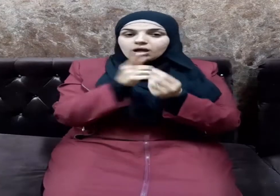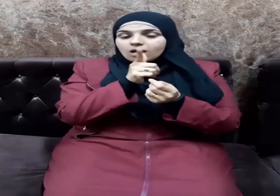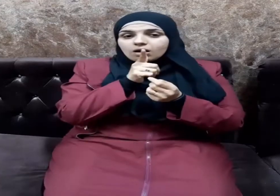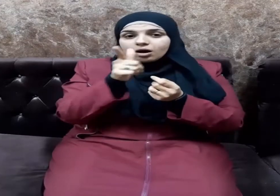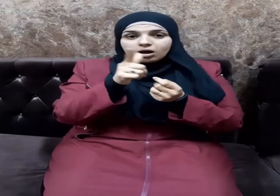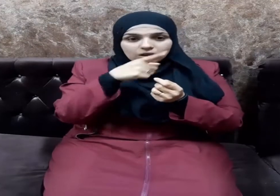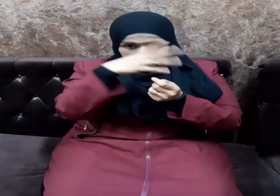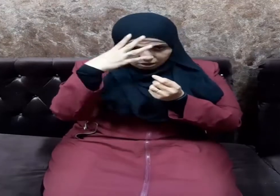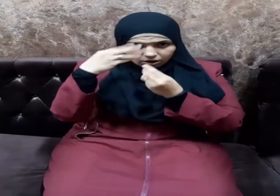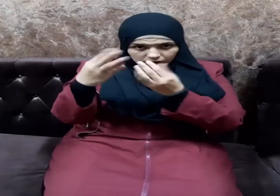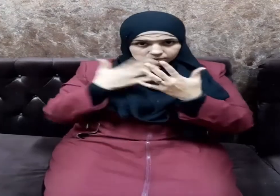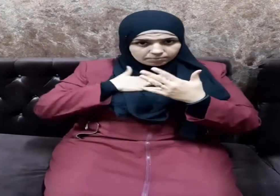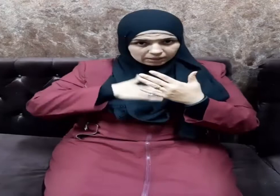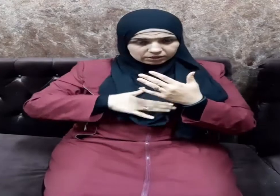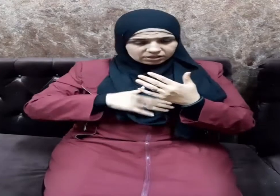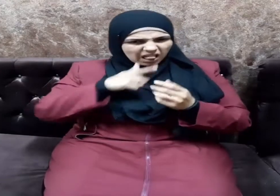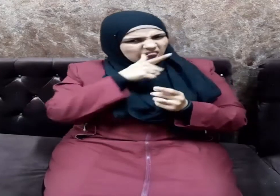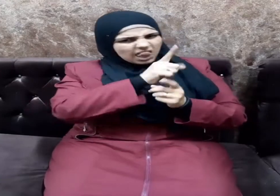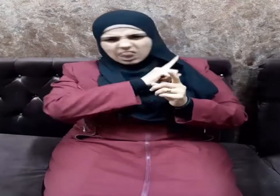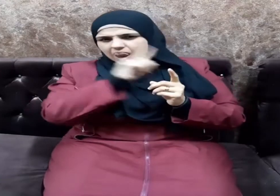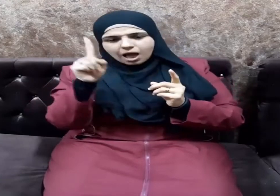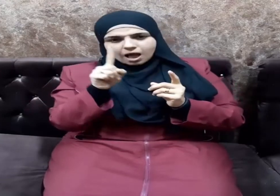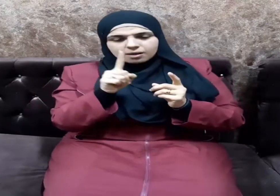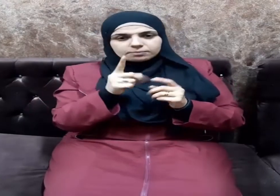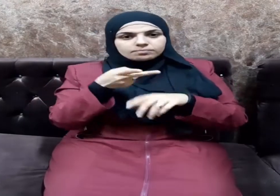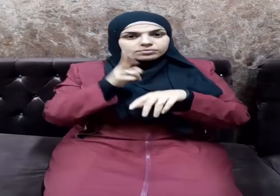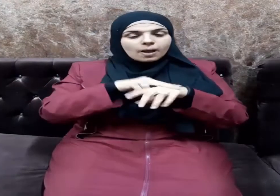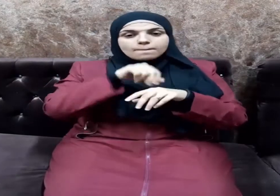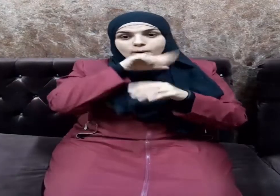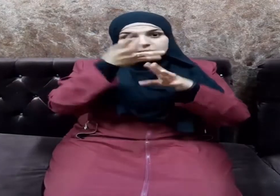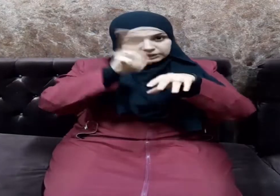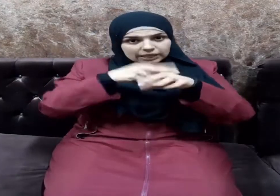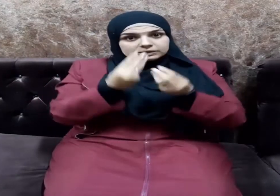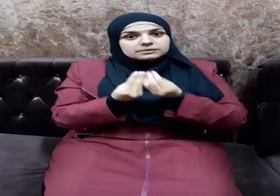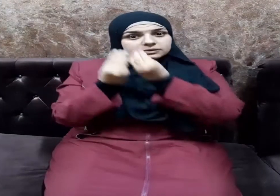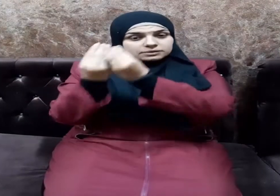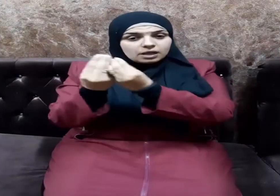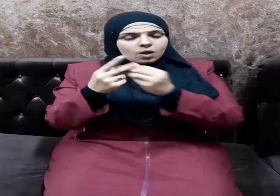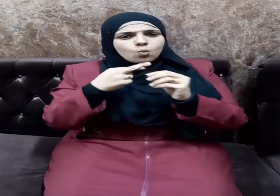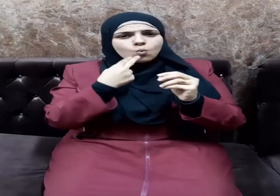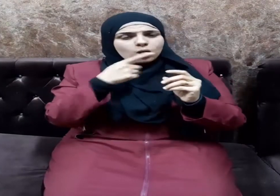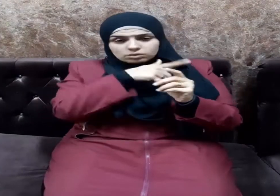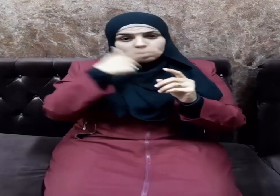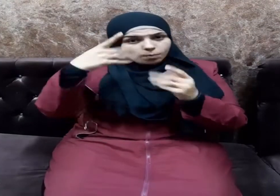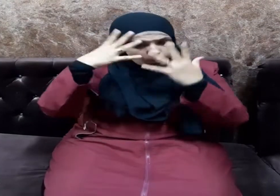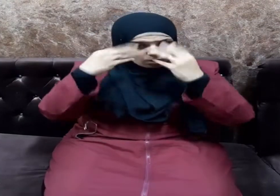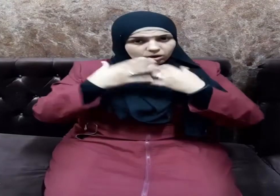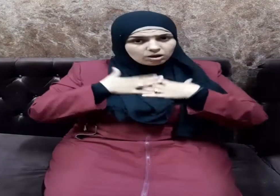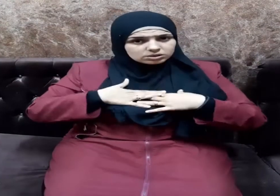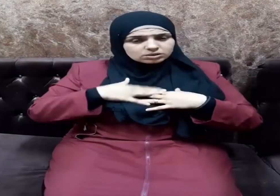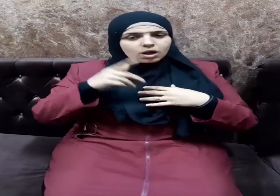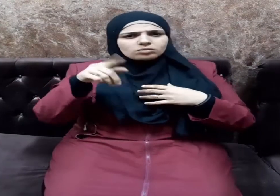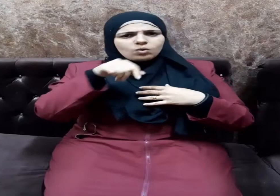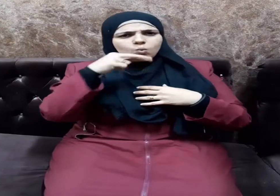أراضيت قال لا ثم أعطاه أيضا فقال أراضيت قال لا